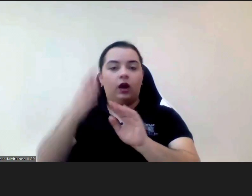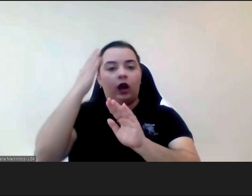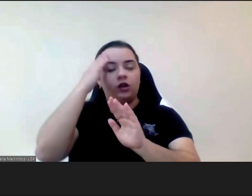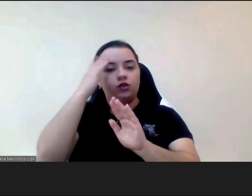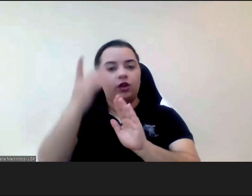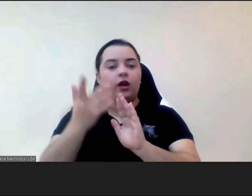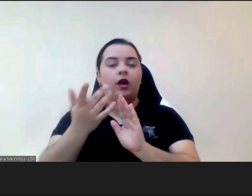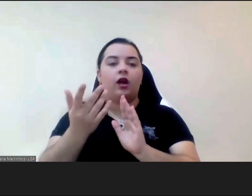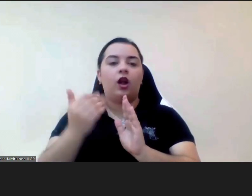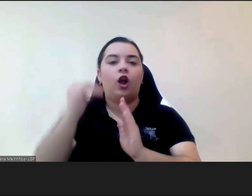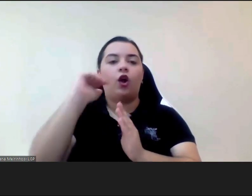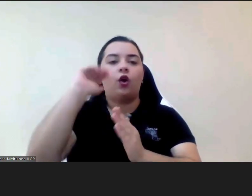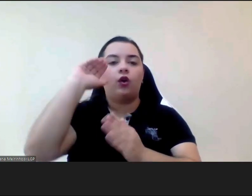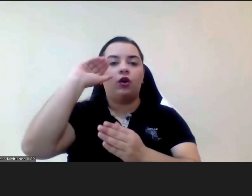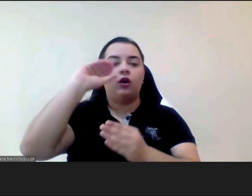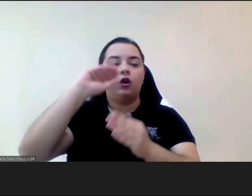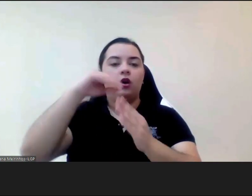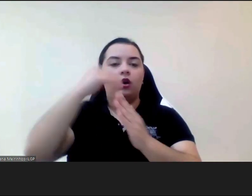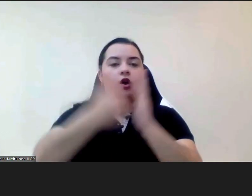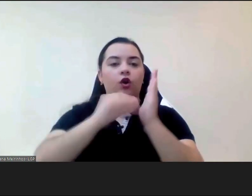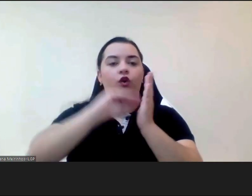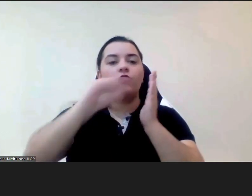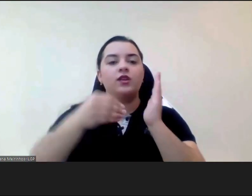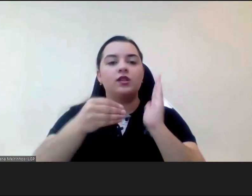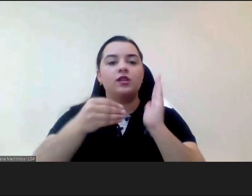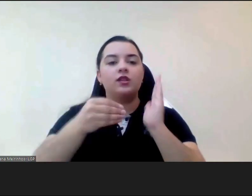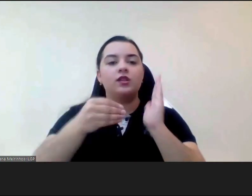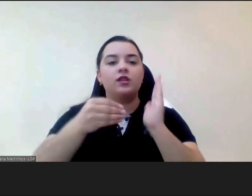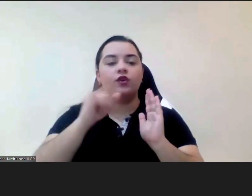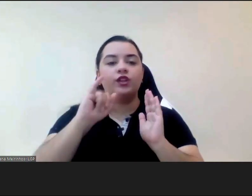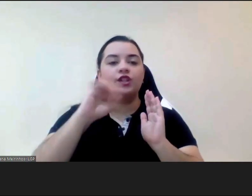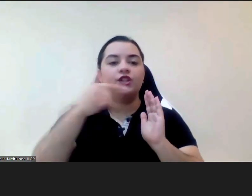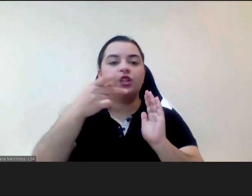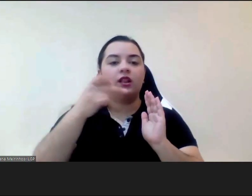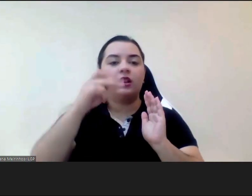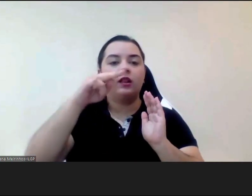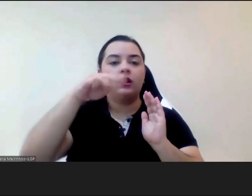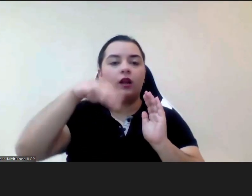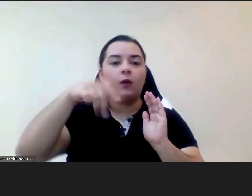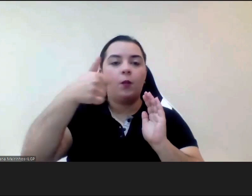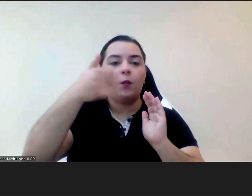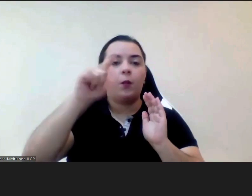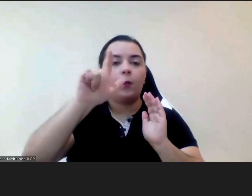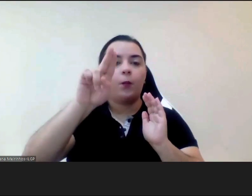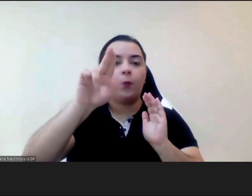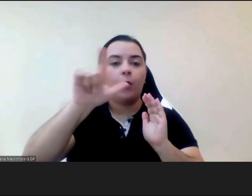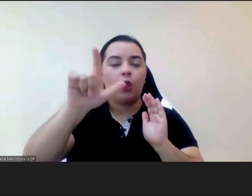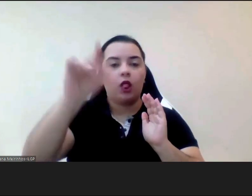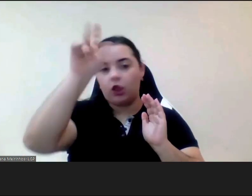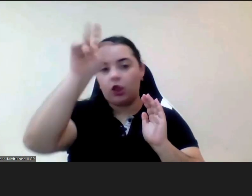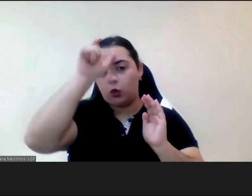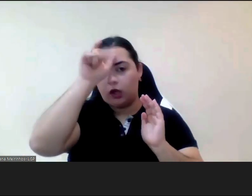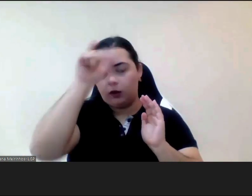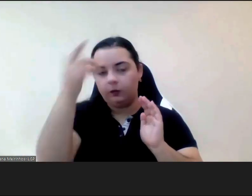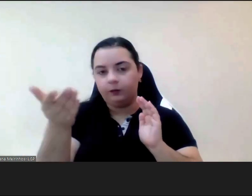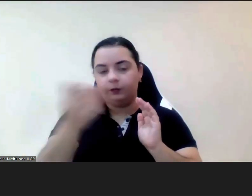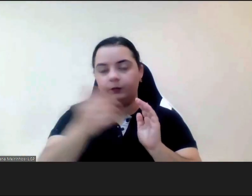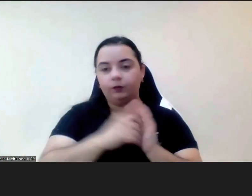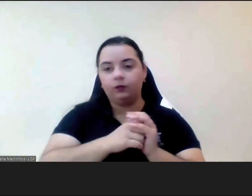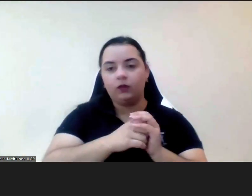além da Convenção de Lazaro também a Convenção ambas do Conselho da Europa não é a Convenção do Conselho da Europa